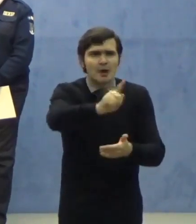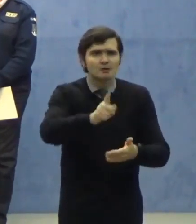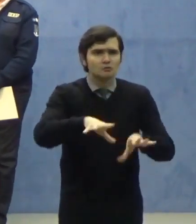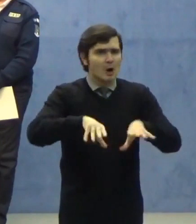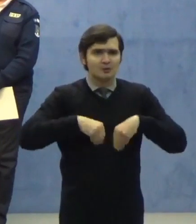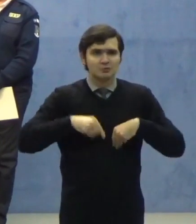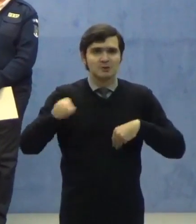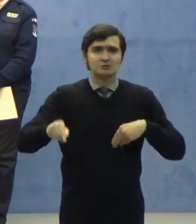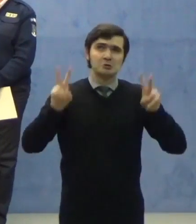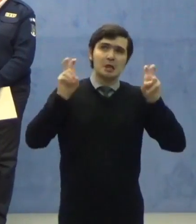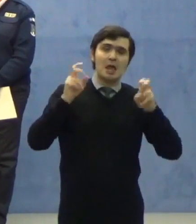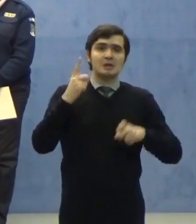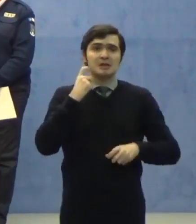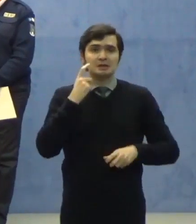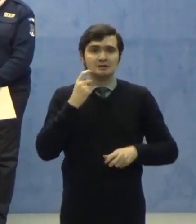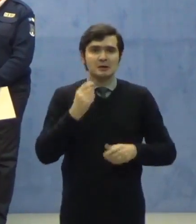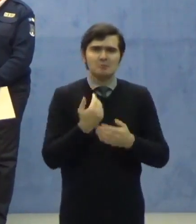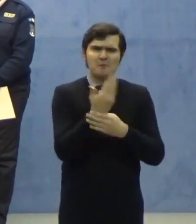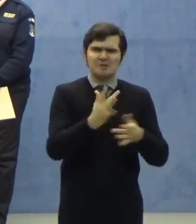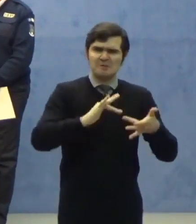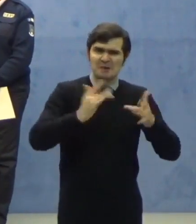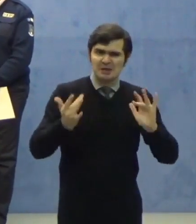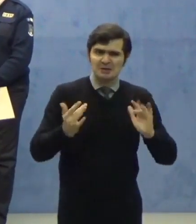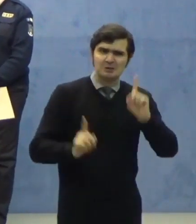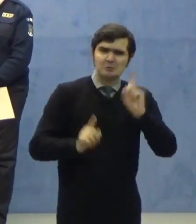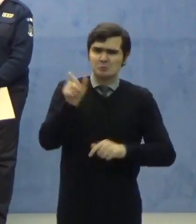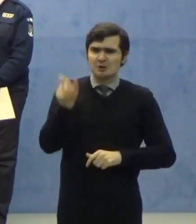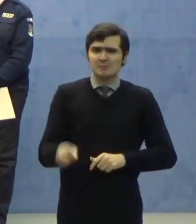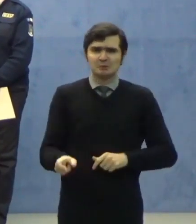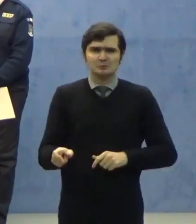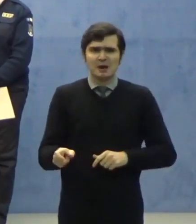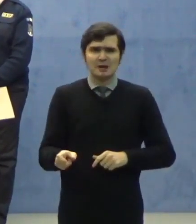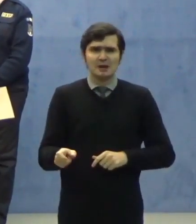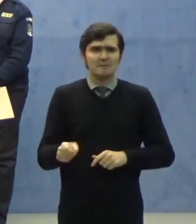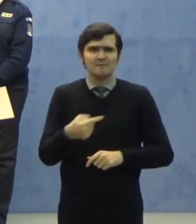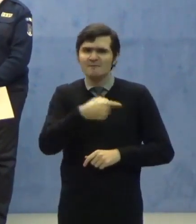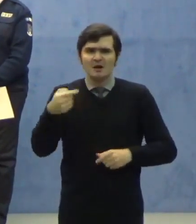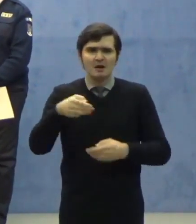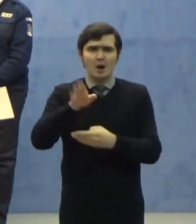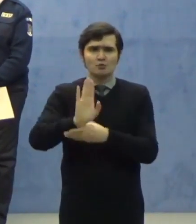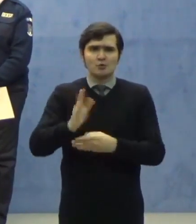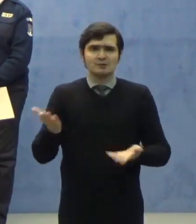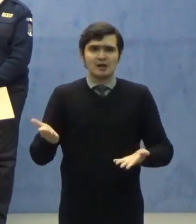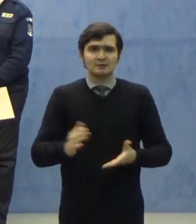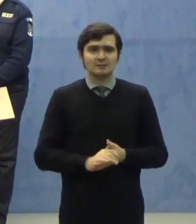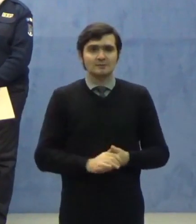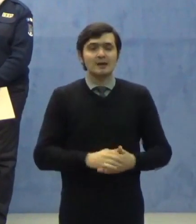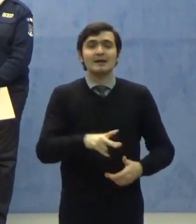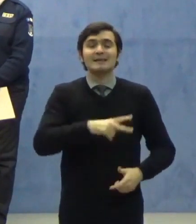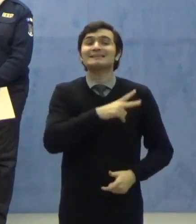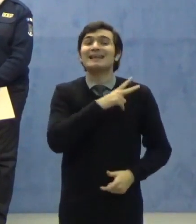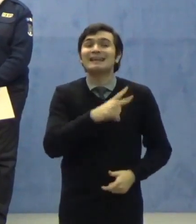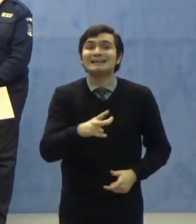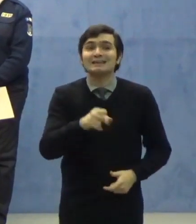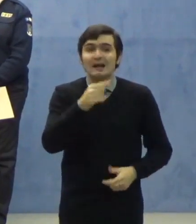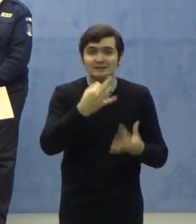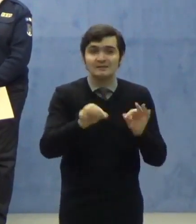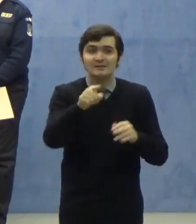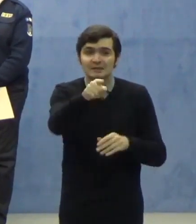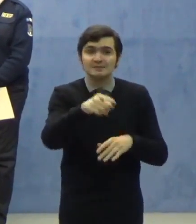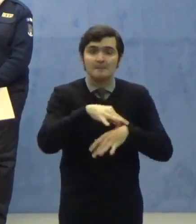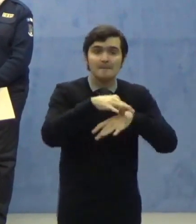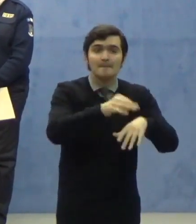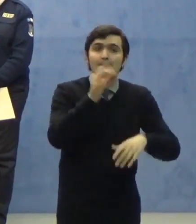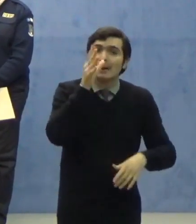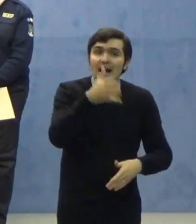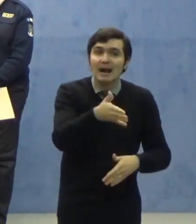testări oferite prin internet de persoane fizice sau juridice neautorizate. Riscă să fie înduși în eroare de